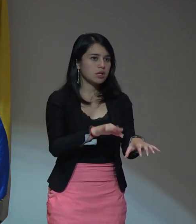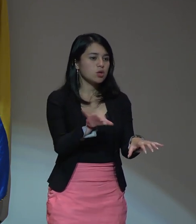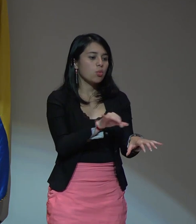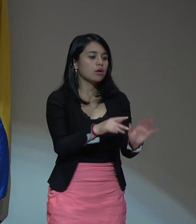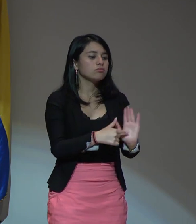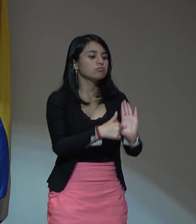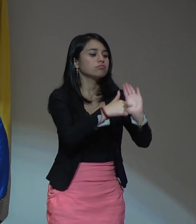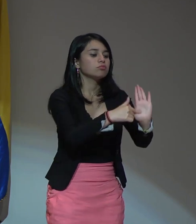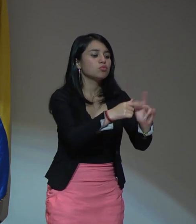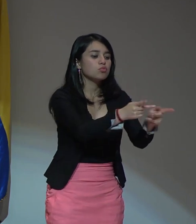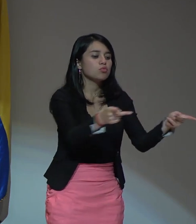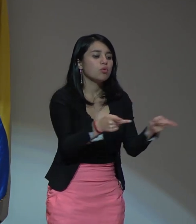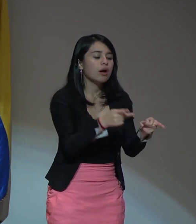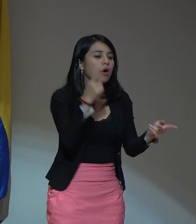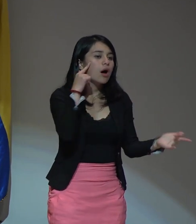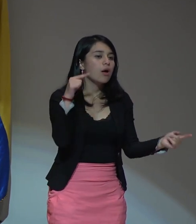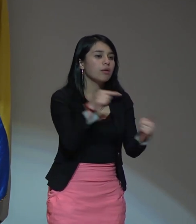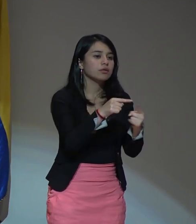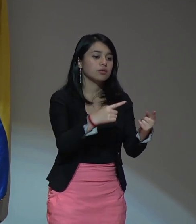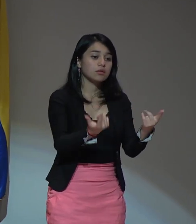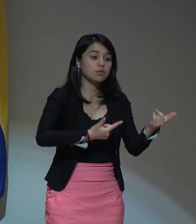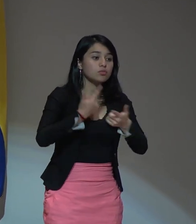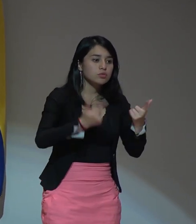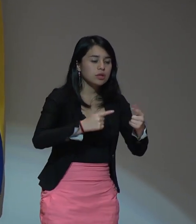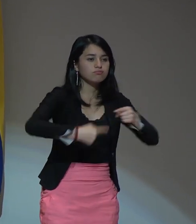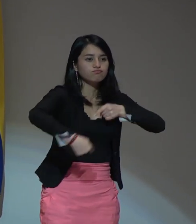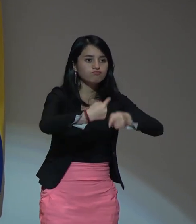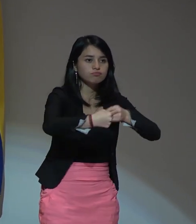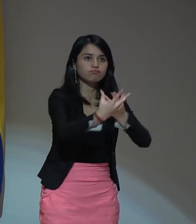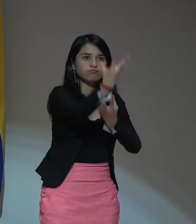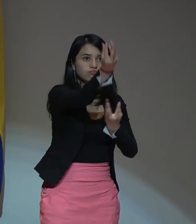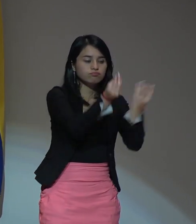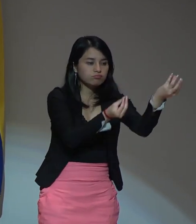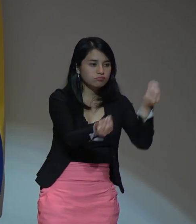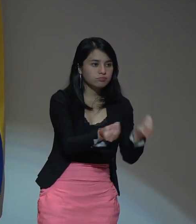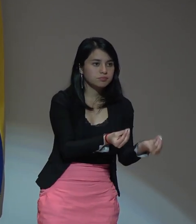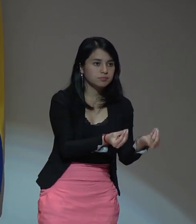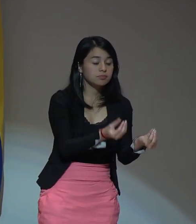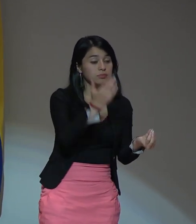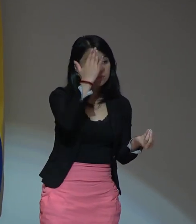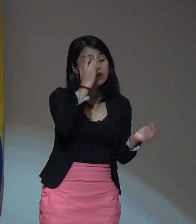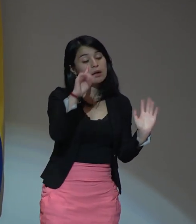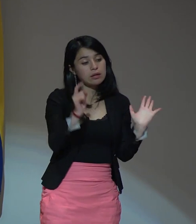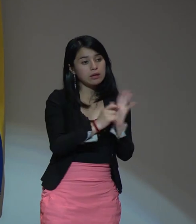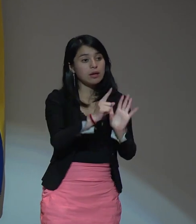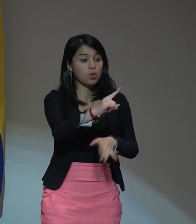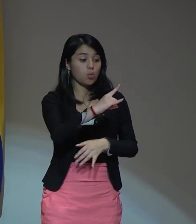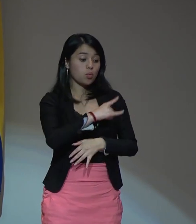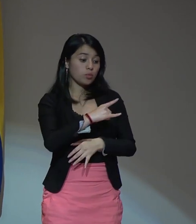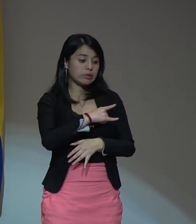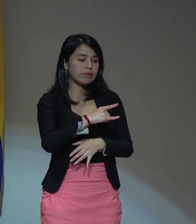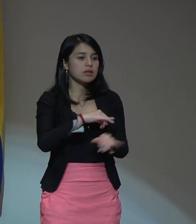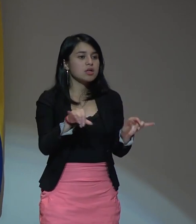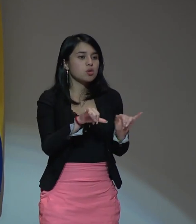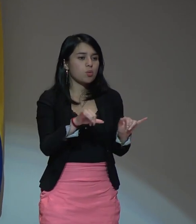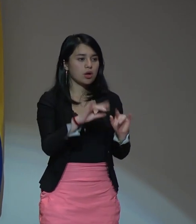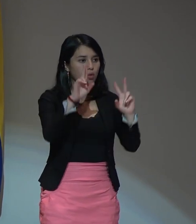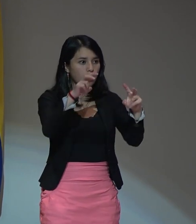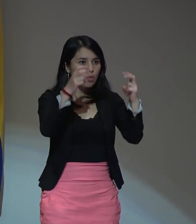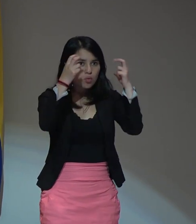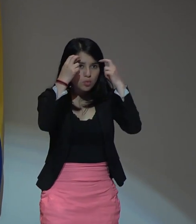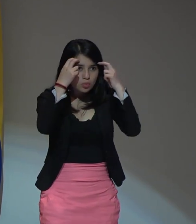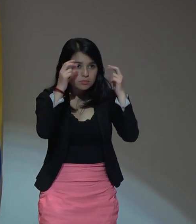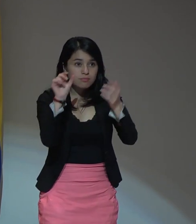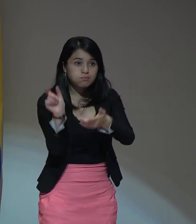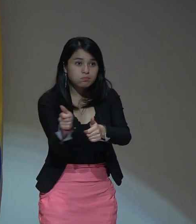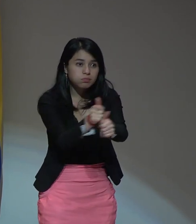representación del poder y lucha de las élites pero la universidad legitimiza el conocimiento